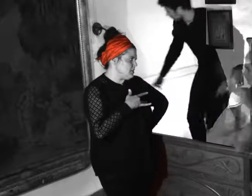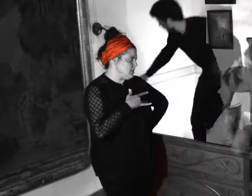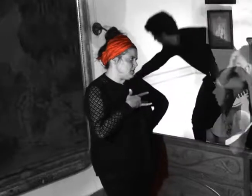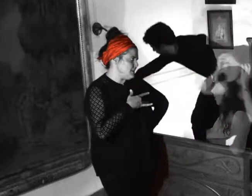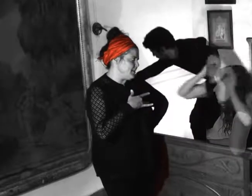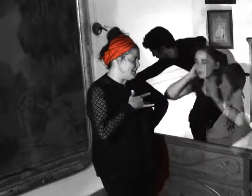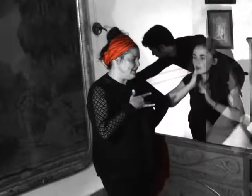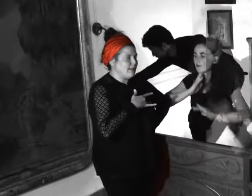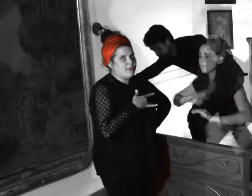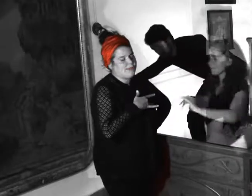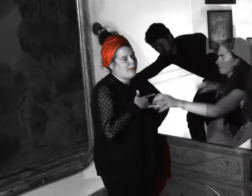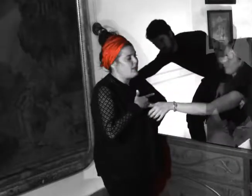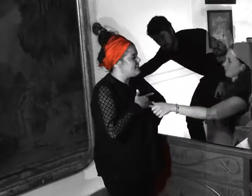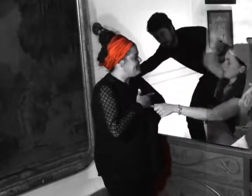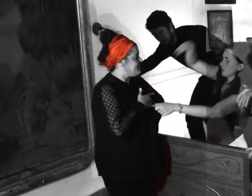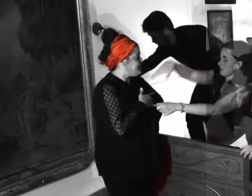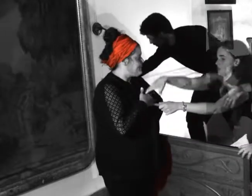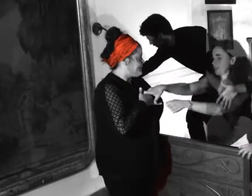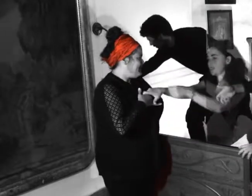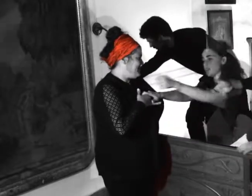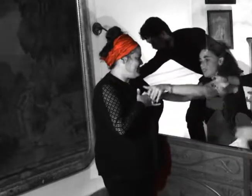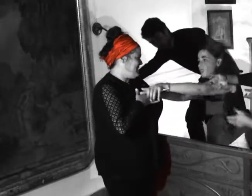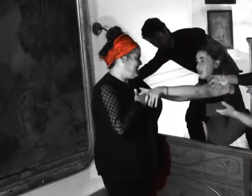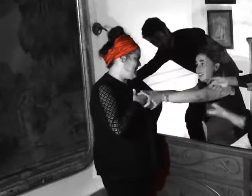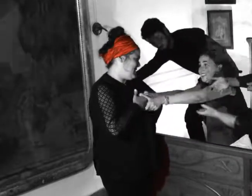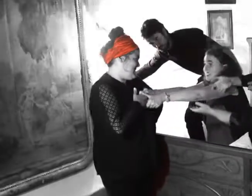Fuera, fuera, fuera, fuera Tú misma